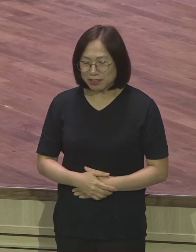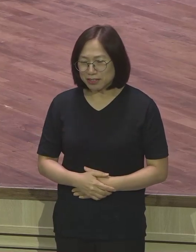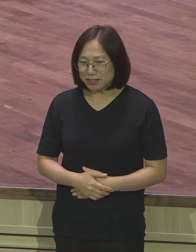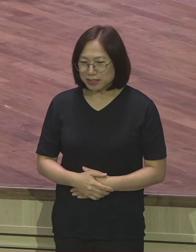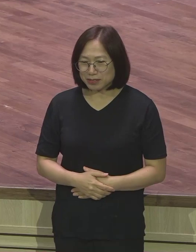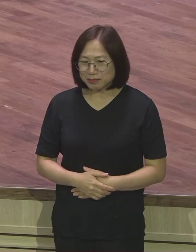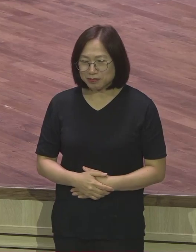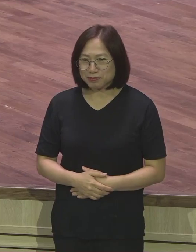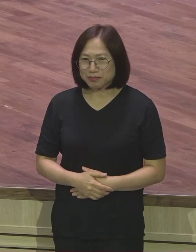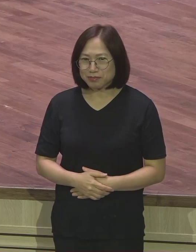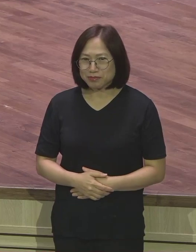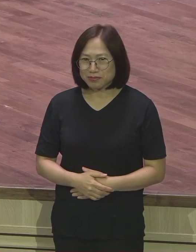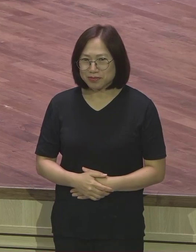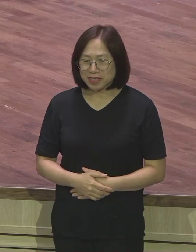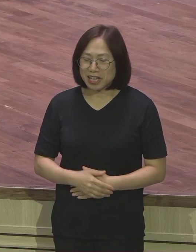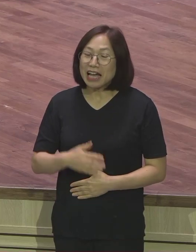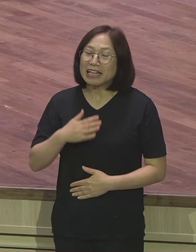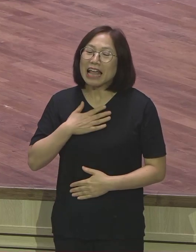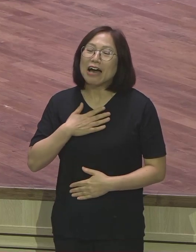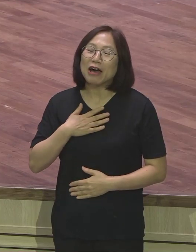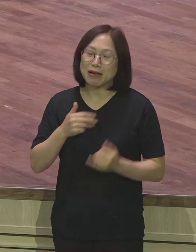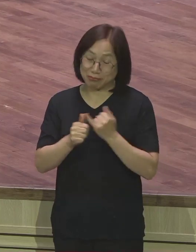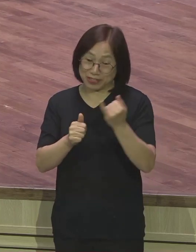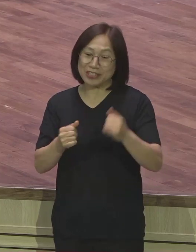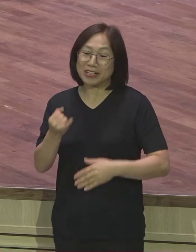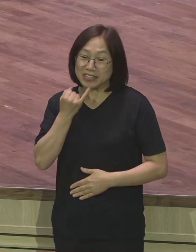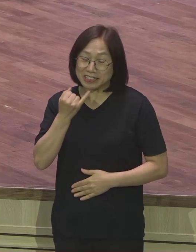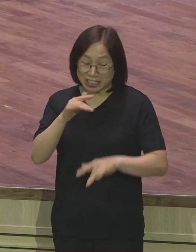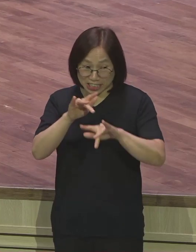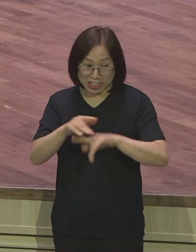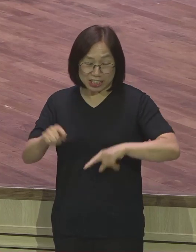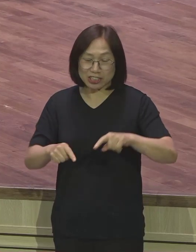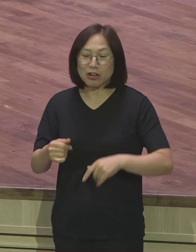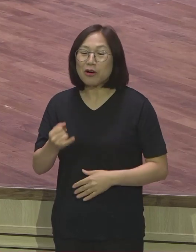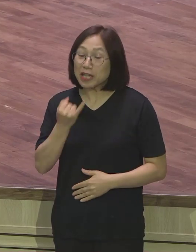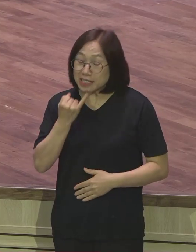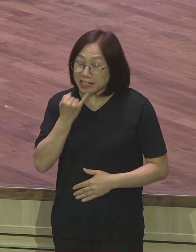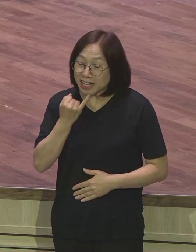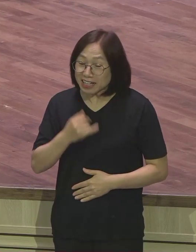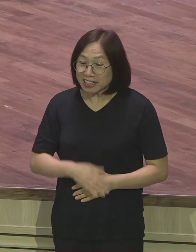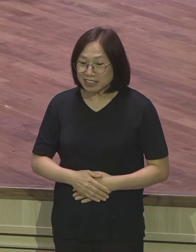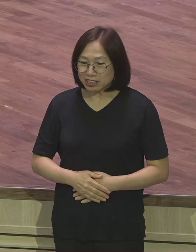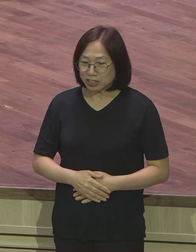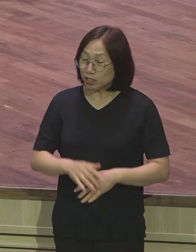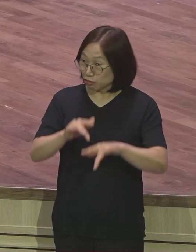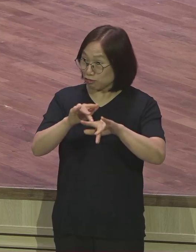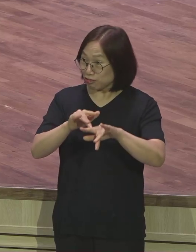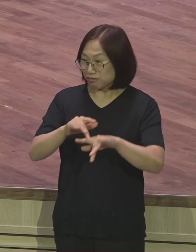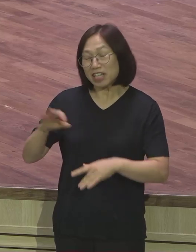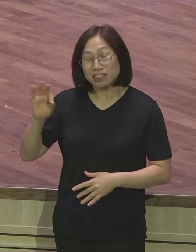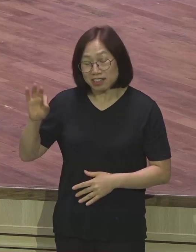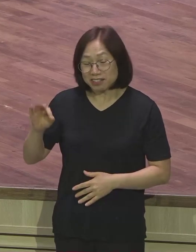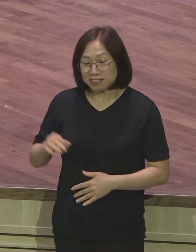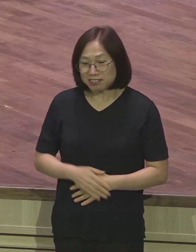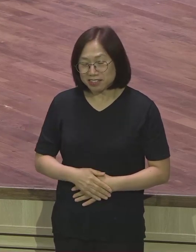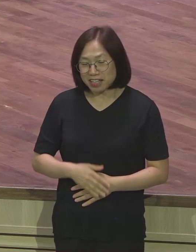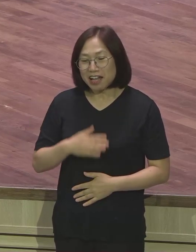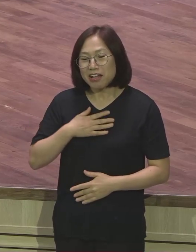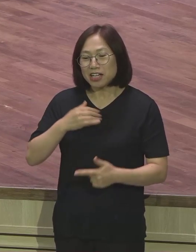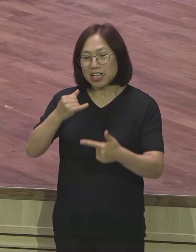물론 저나 집사람은 괜찮죠 아무리 귀신이 눈 하나 감자가지 않습니다 그 귀신이 뭐라고? 그런데 저희 집 자녀들이 아직 어리잖아요